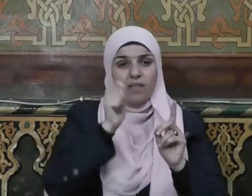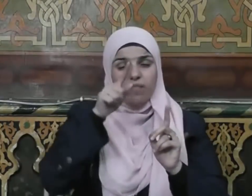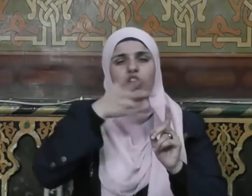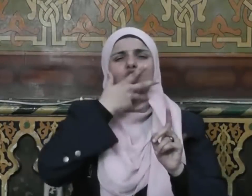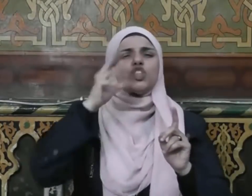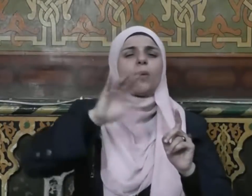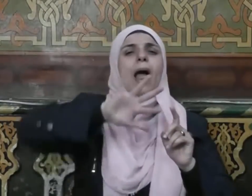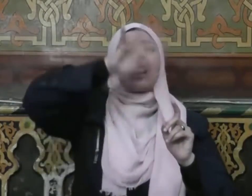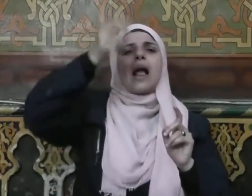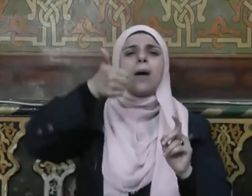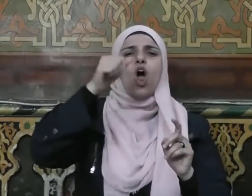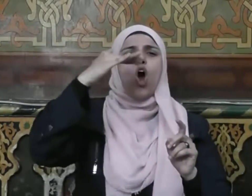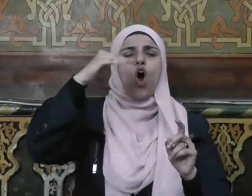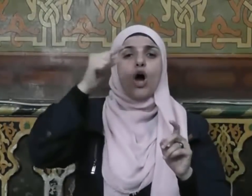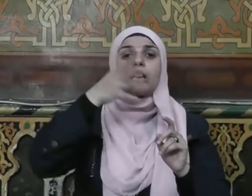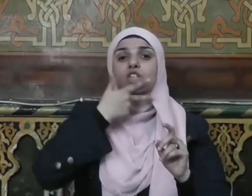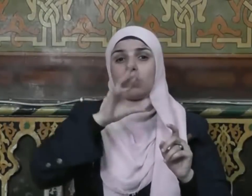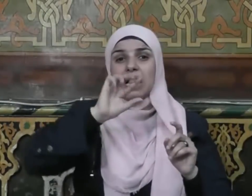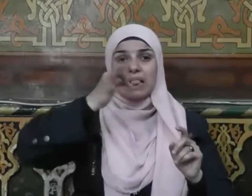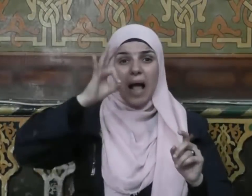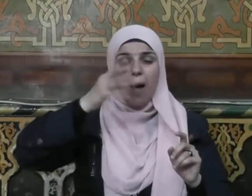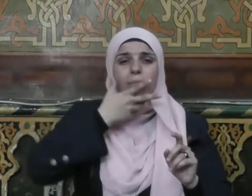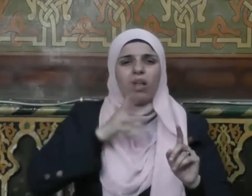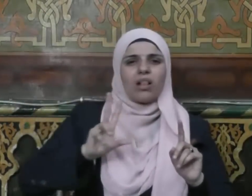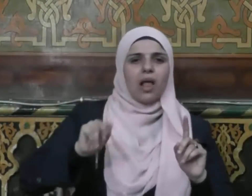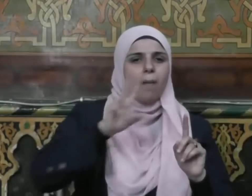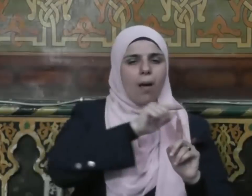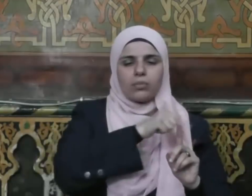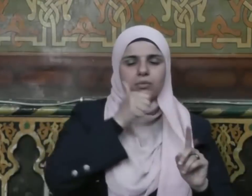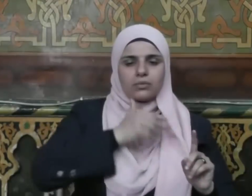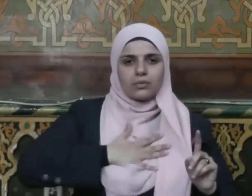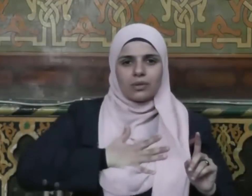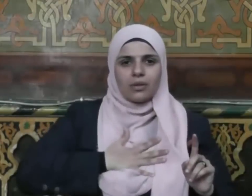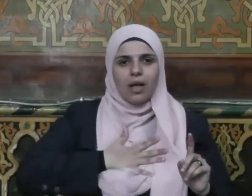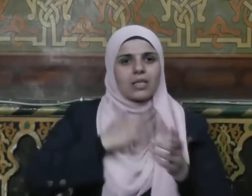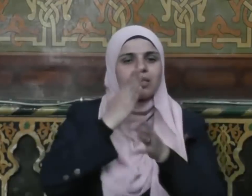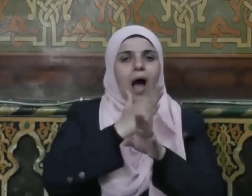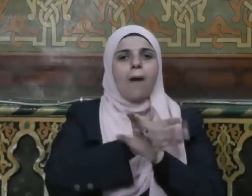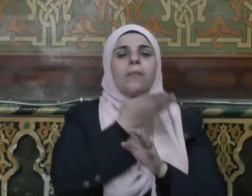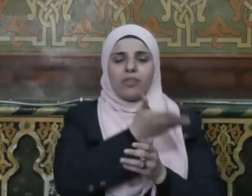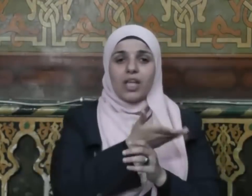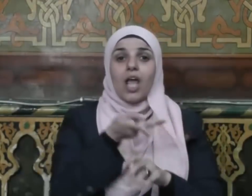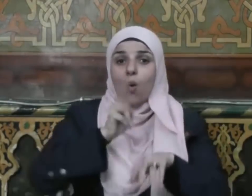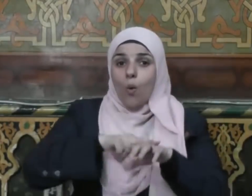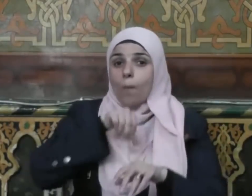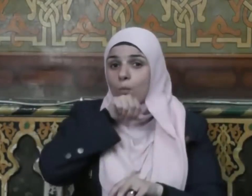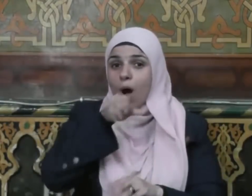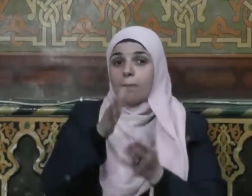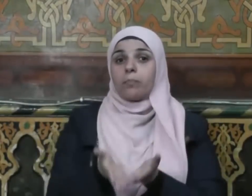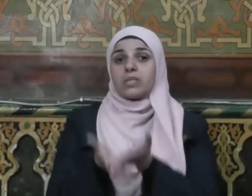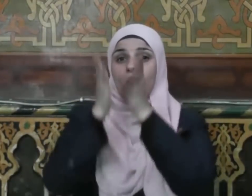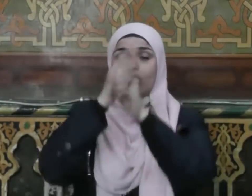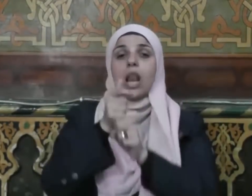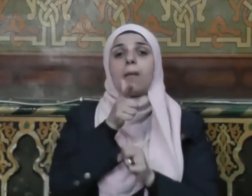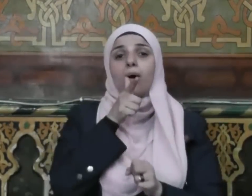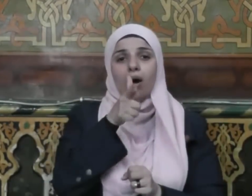ذهبا ما بلغ مد أحدهم ولا نصيفة ويقول صلى الله عليه وسلم